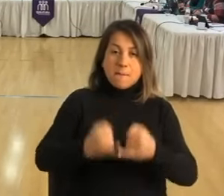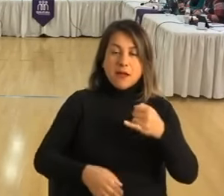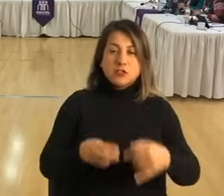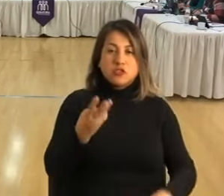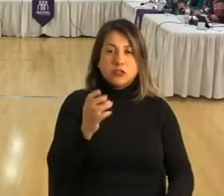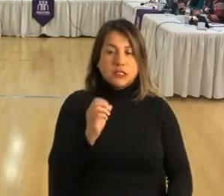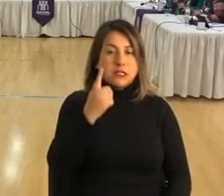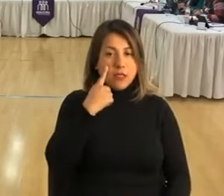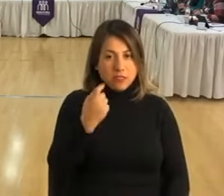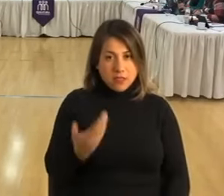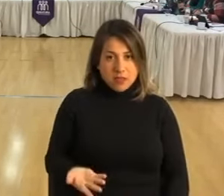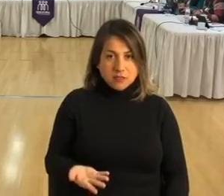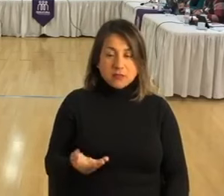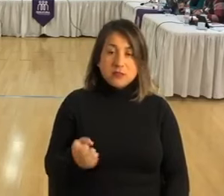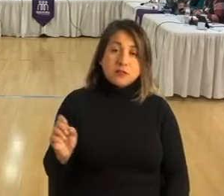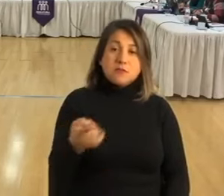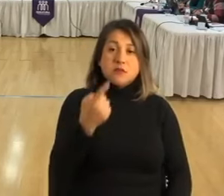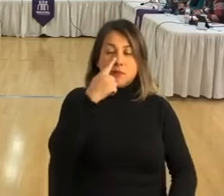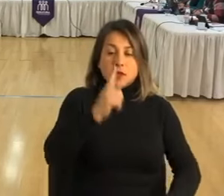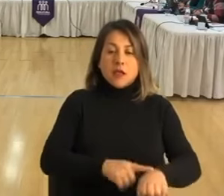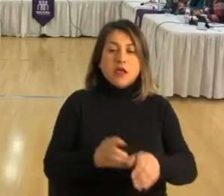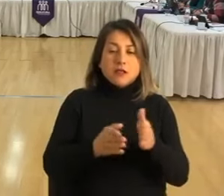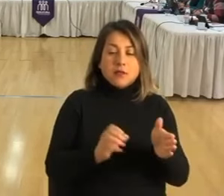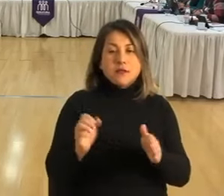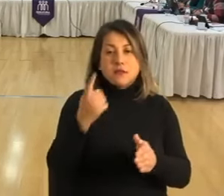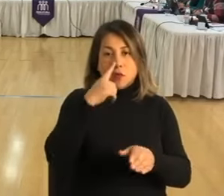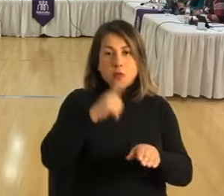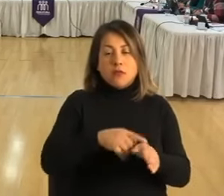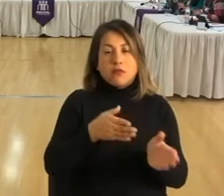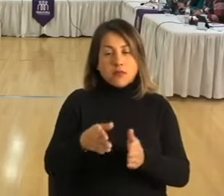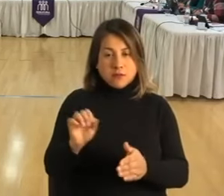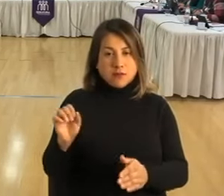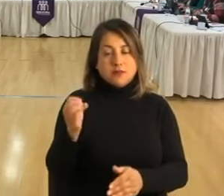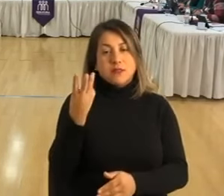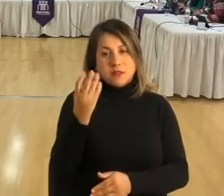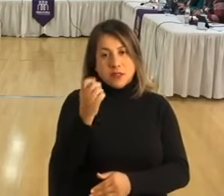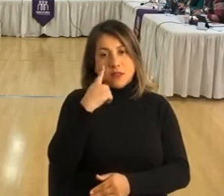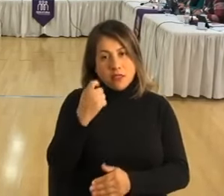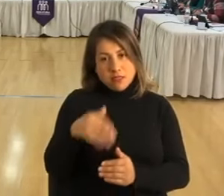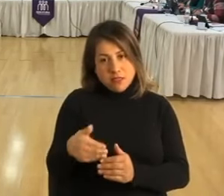30 días, su primera etapa y segunda etapa también son 30 días